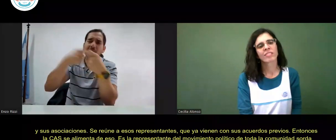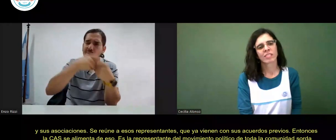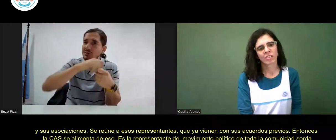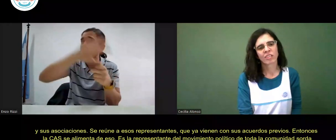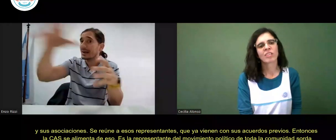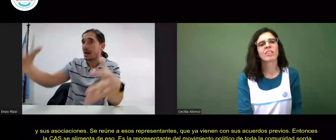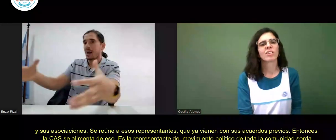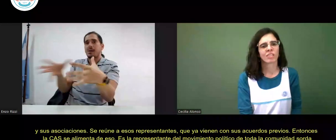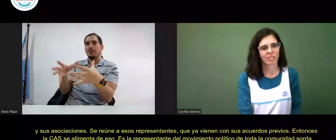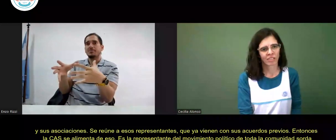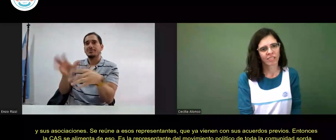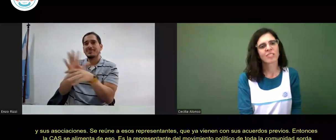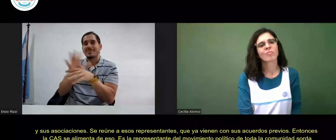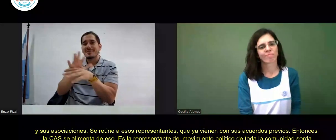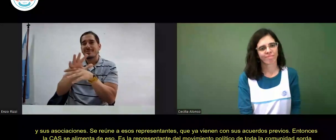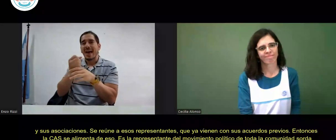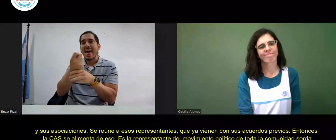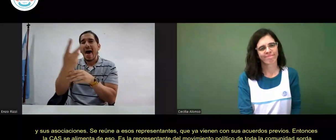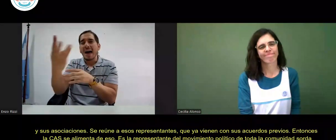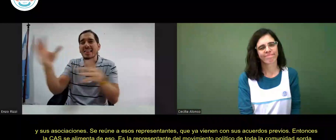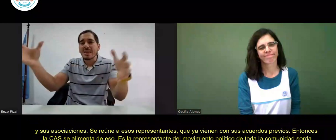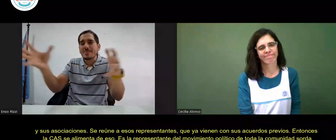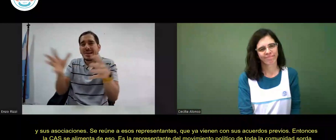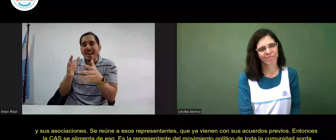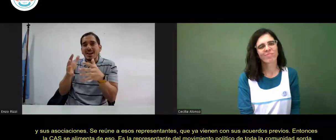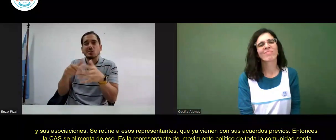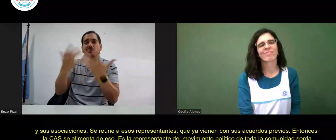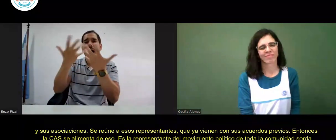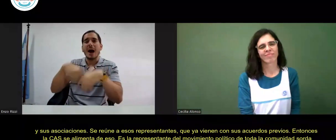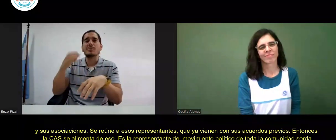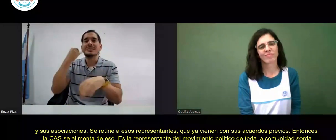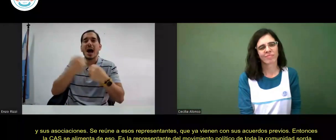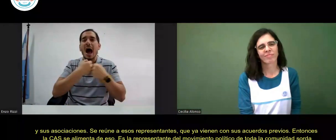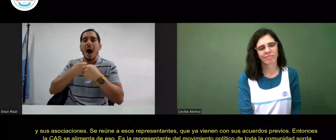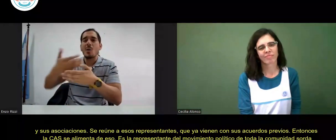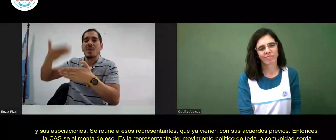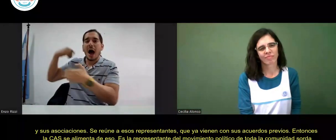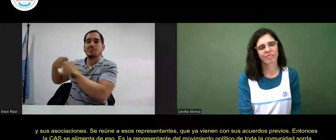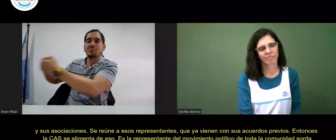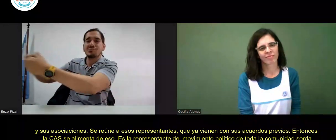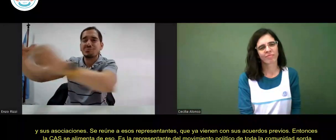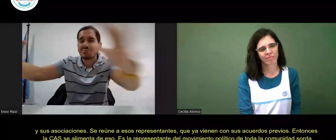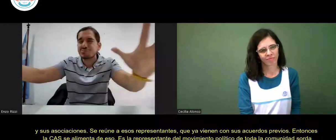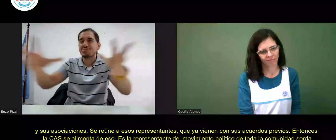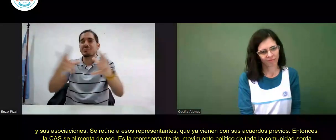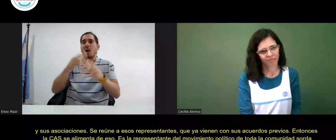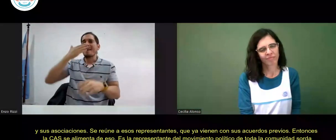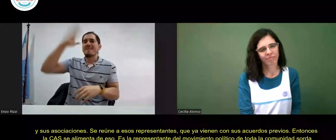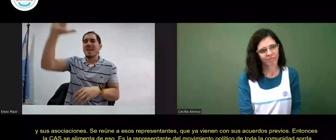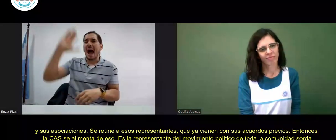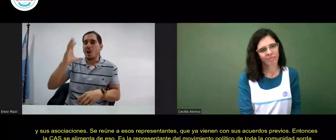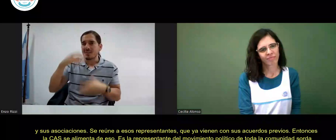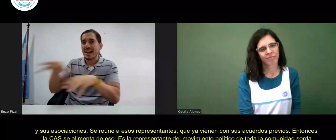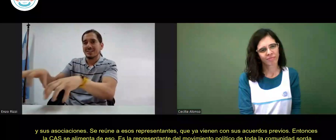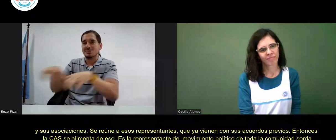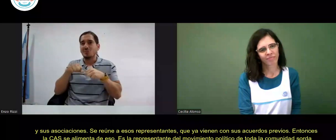asociaciones. Se reúne a esos representantes que ya vienen con sus acuerdos previos. Entonces